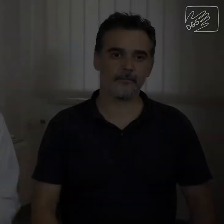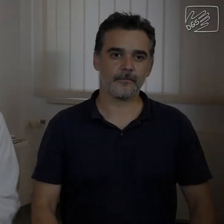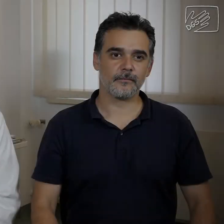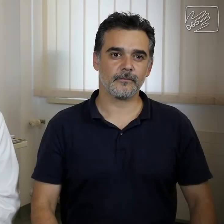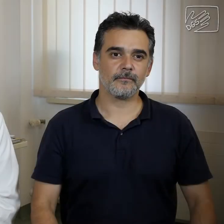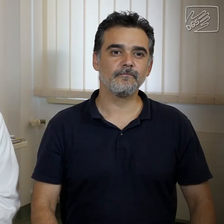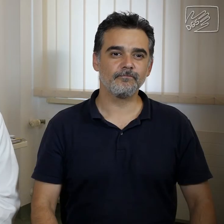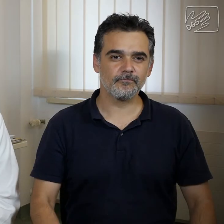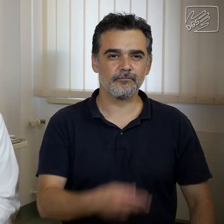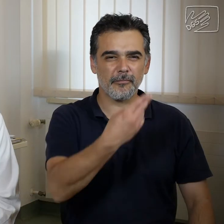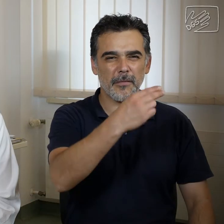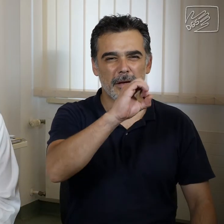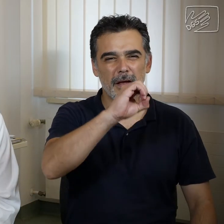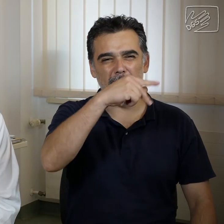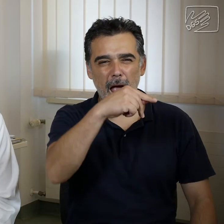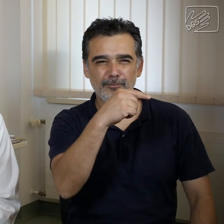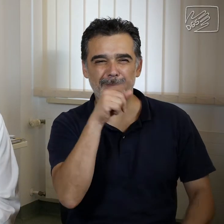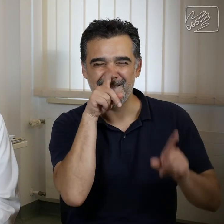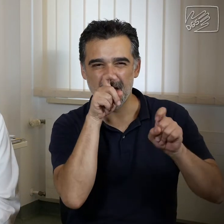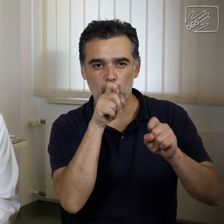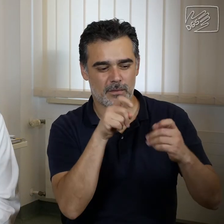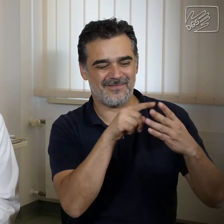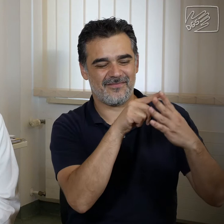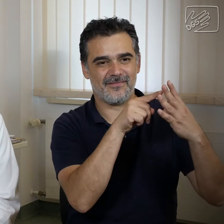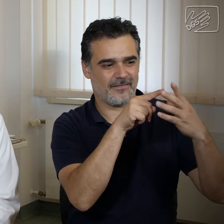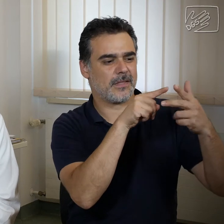Hepatitis Viren können eine Entzündung der Leber herbeiführen.